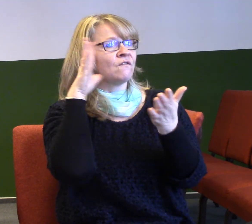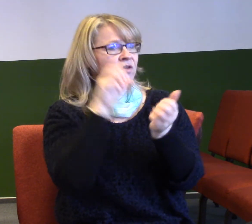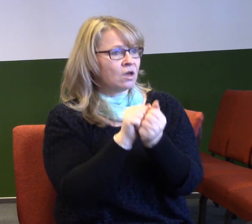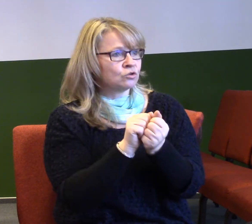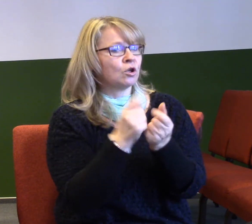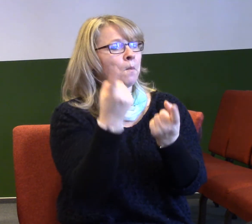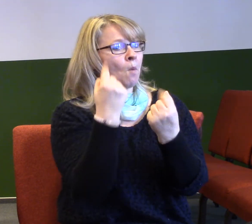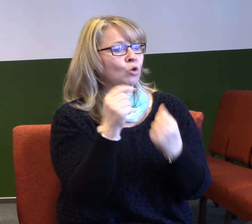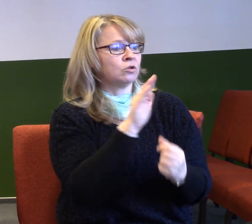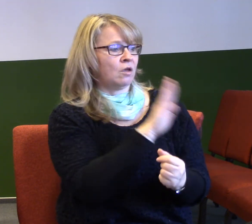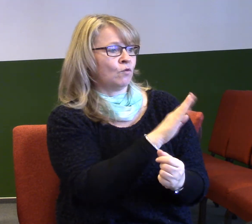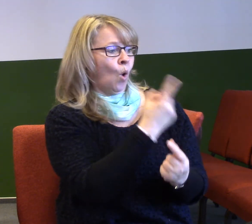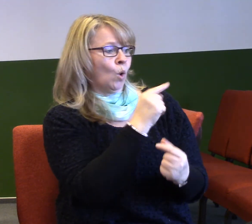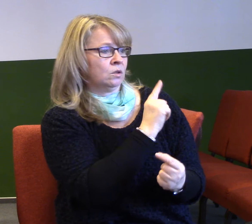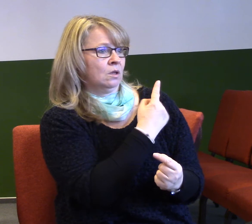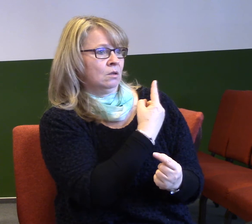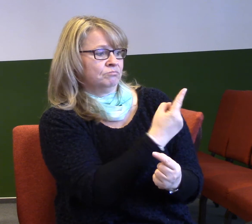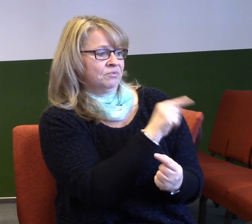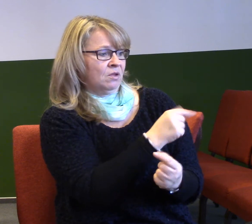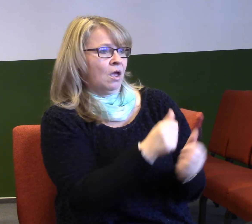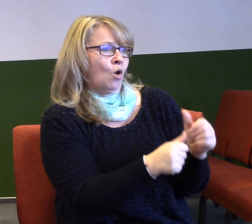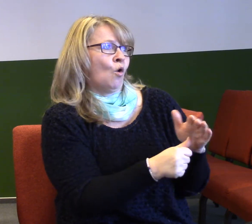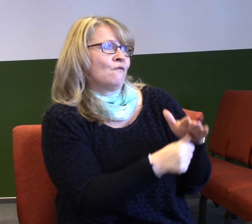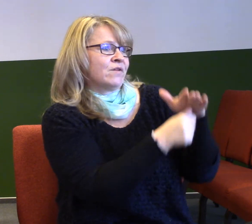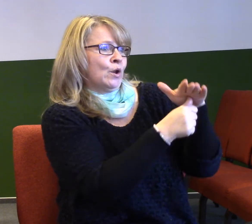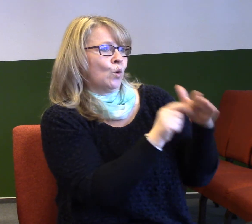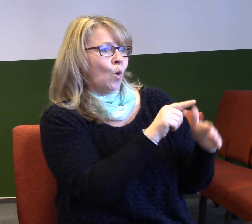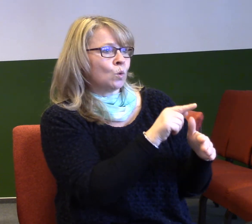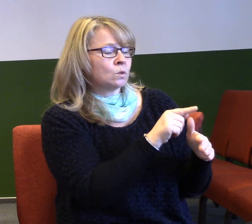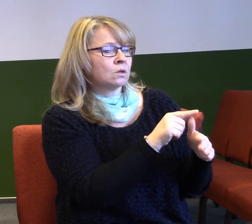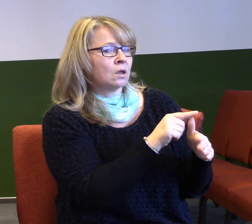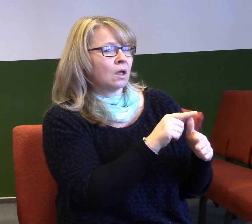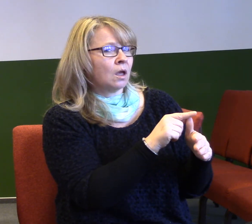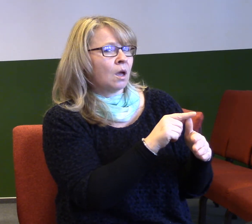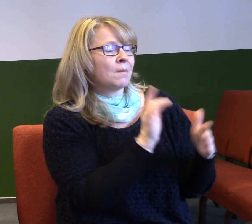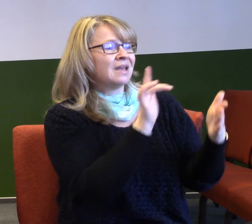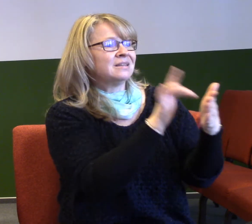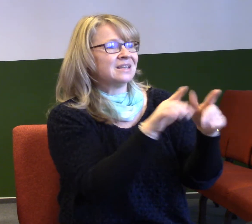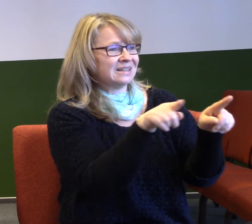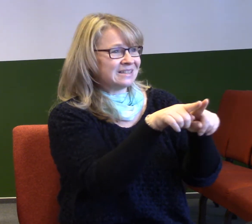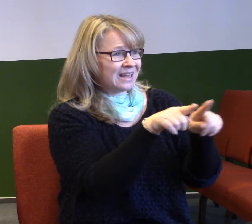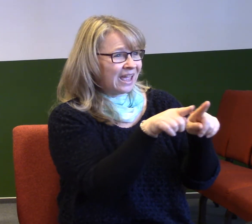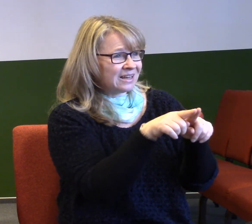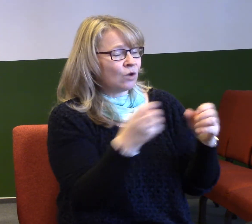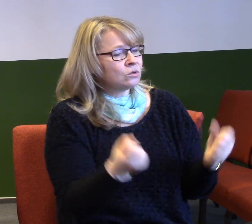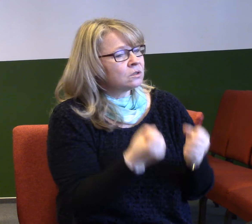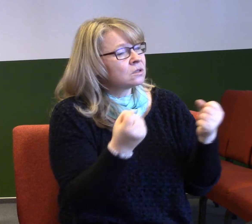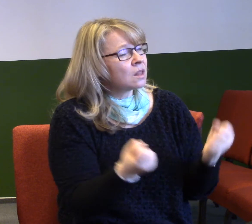a to, jak si lidé jsou, je, že všichni chceme udělat tu samou věc. A najednou se objeví obrovská síla a moc,